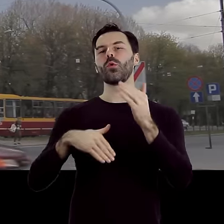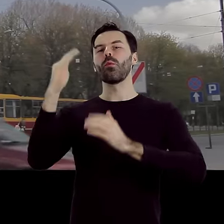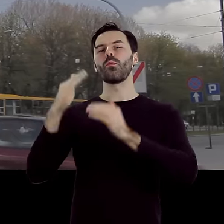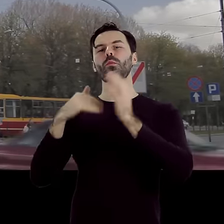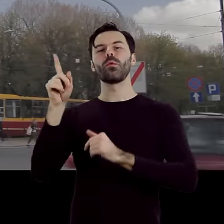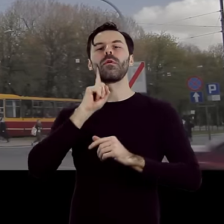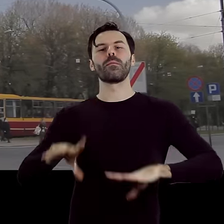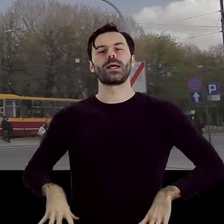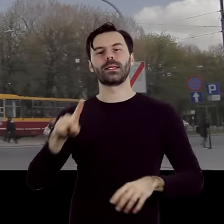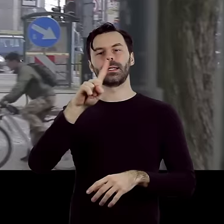Zenger.